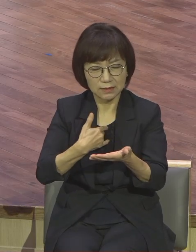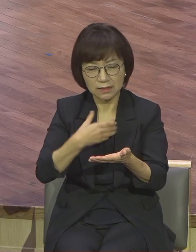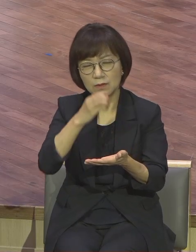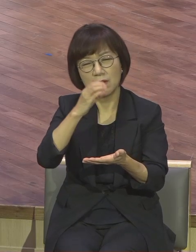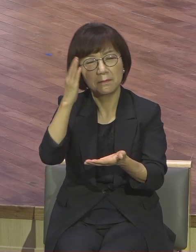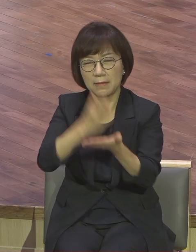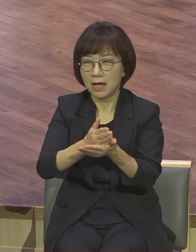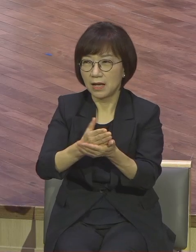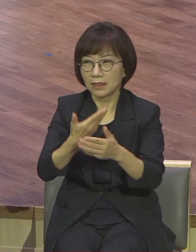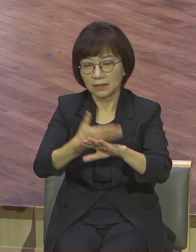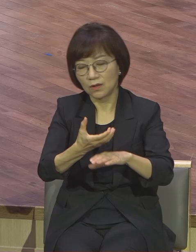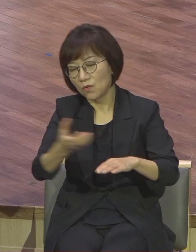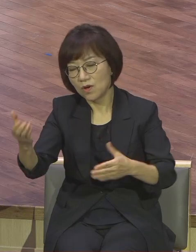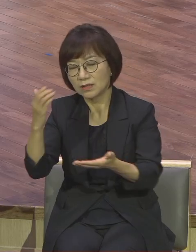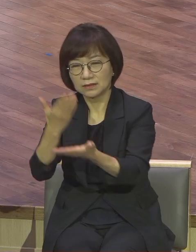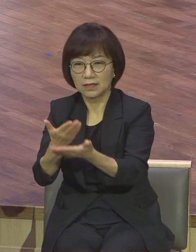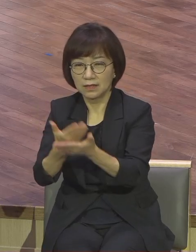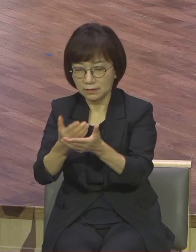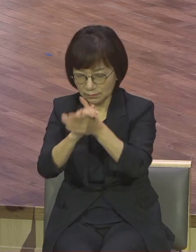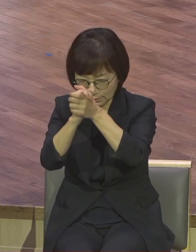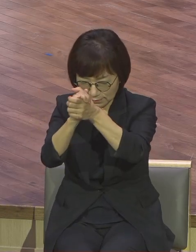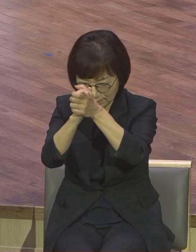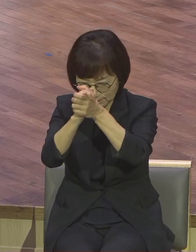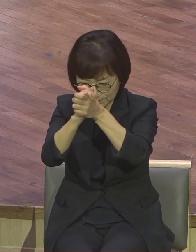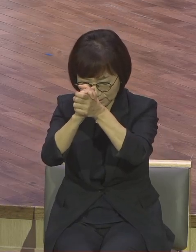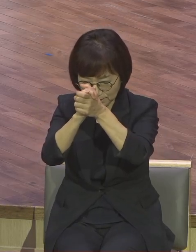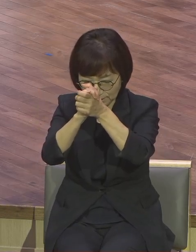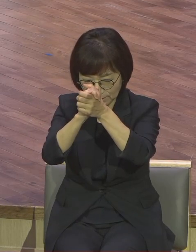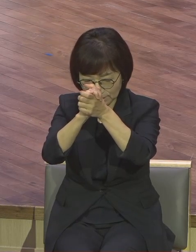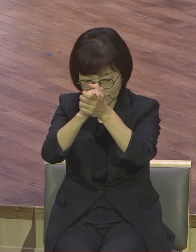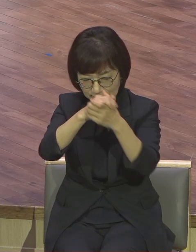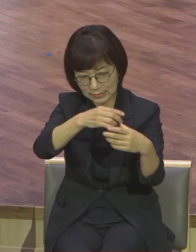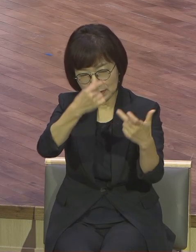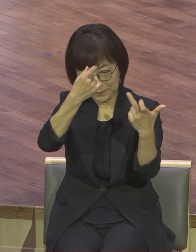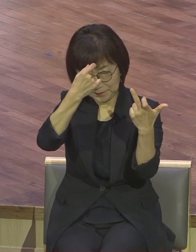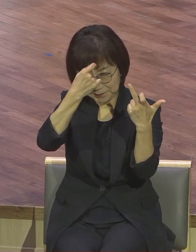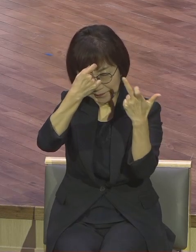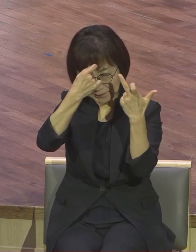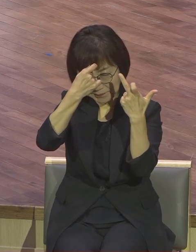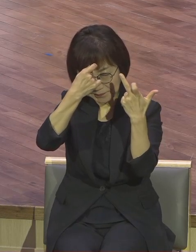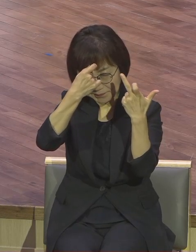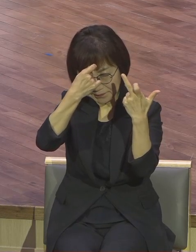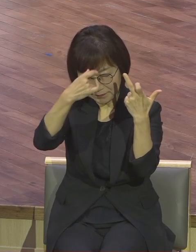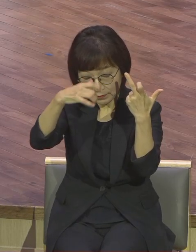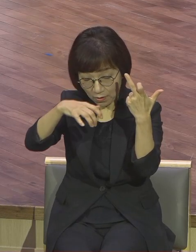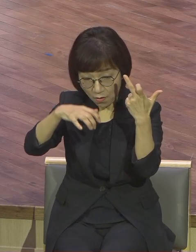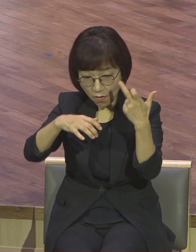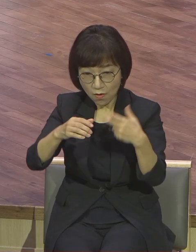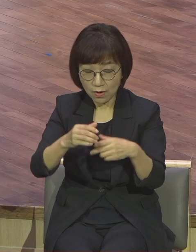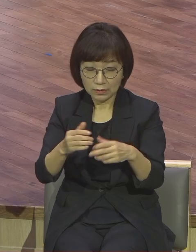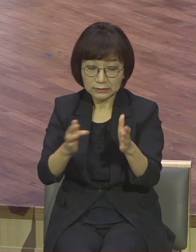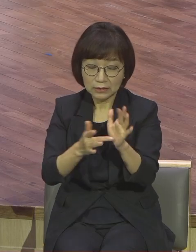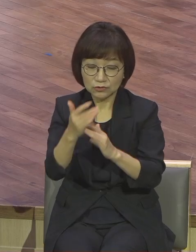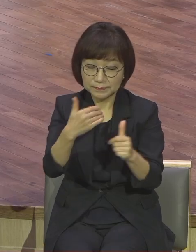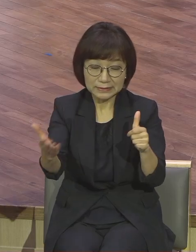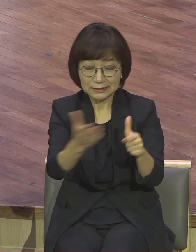그 기도를 개세만의 동산에서 지금 십자가 잡히기 직전에 하시는 기도예요